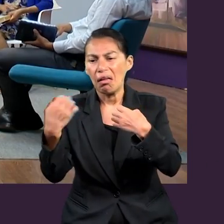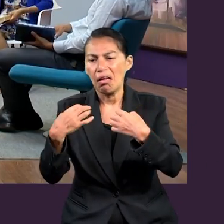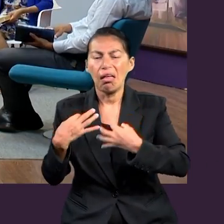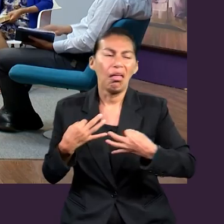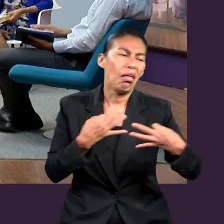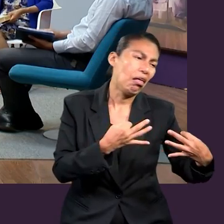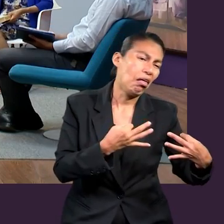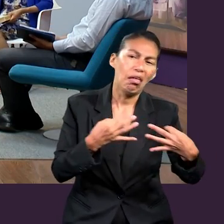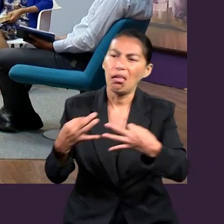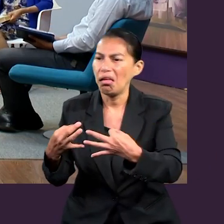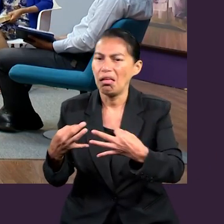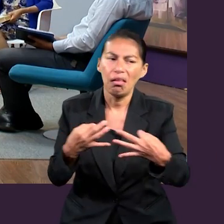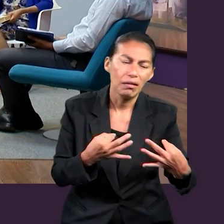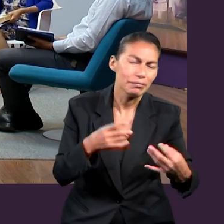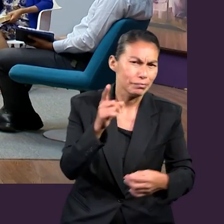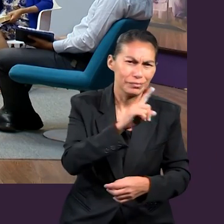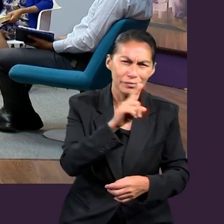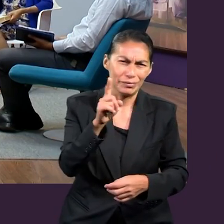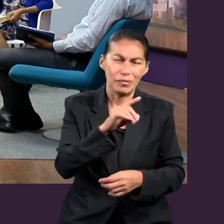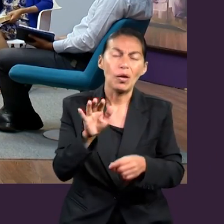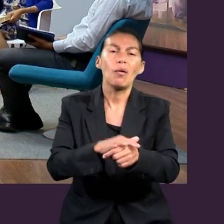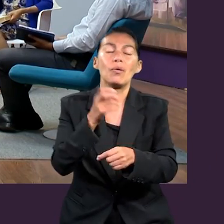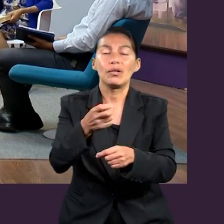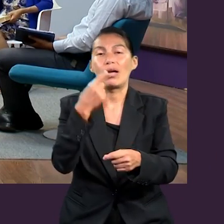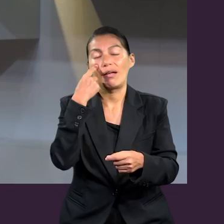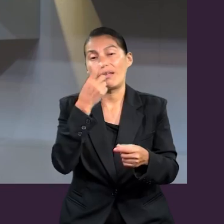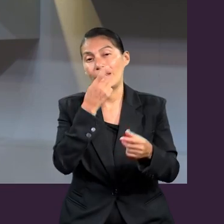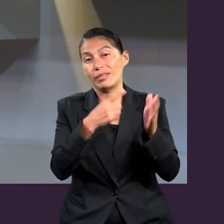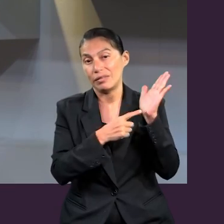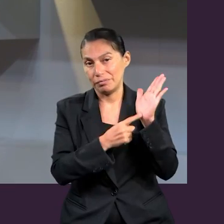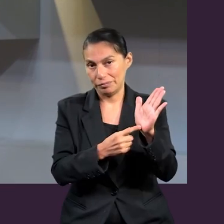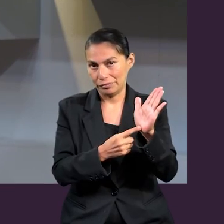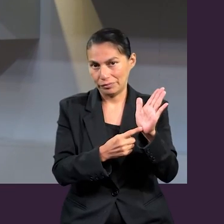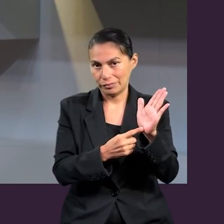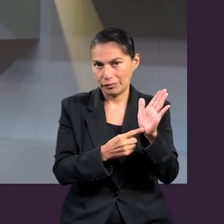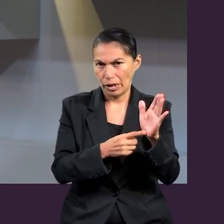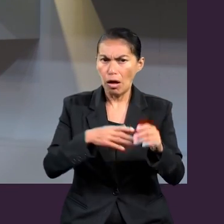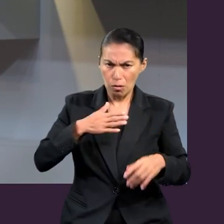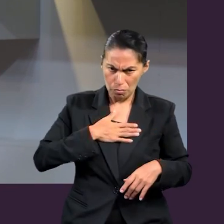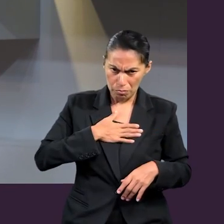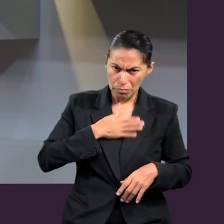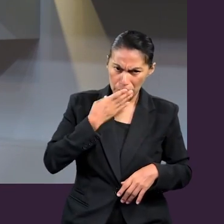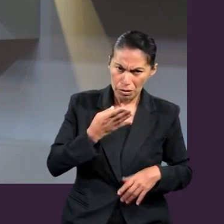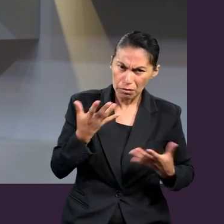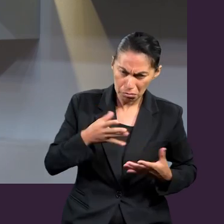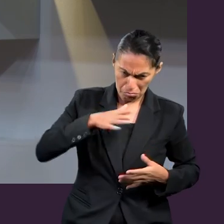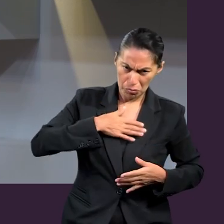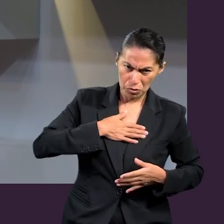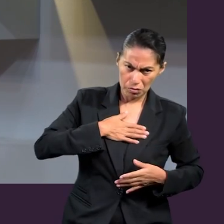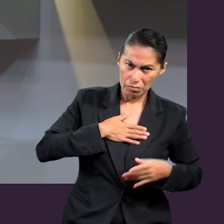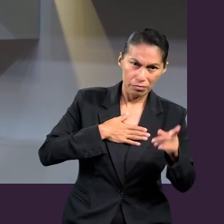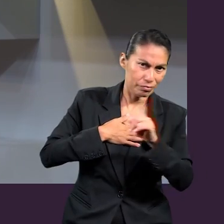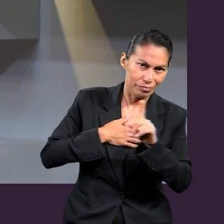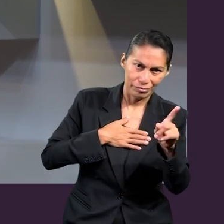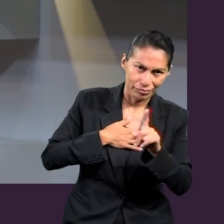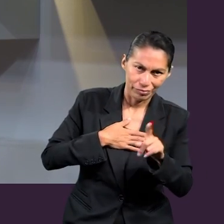¿para qué es que podemos identificar en la lectura? Así que no son para nuestro beneficio personal. Los dones que Dios ha dado,